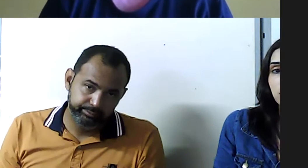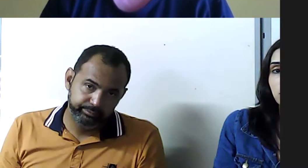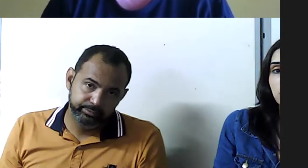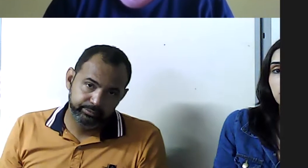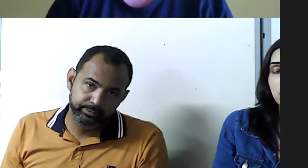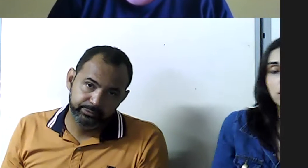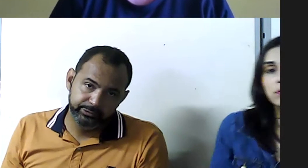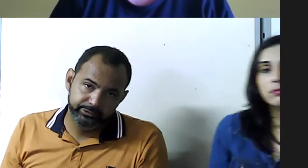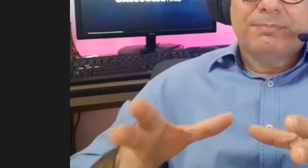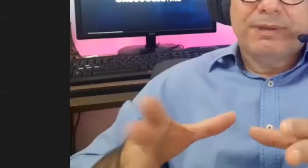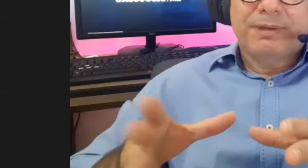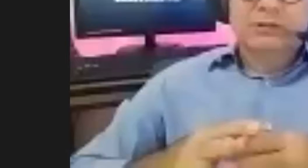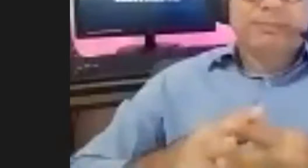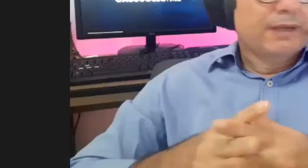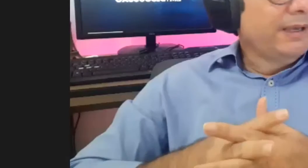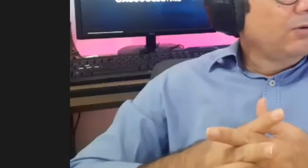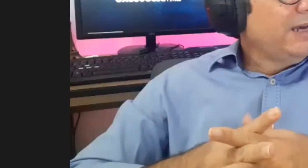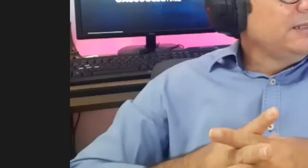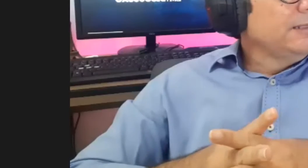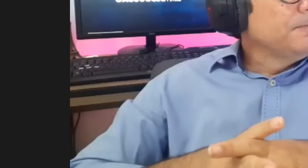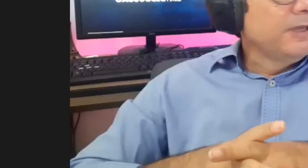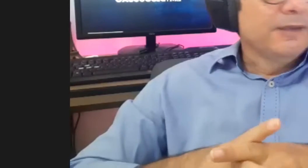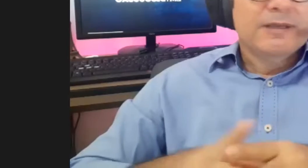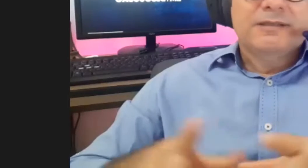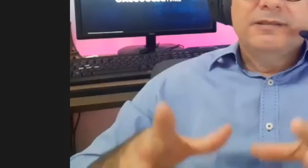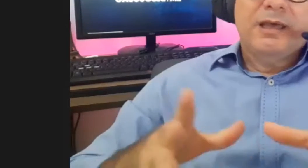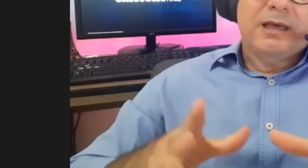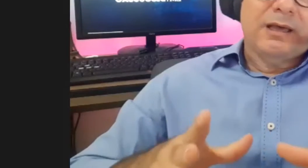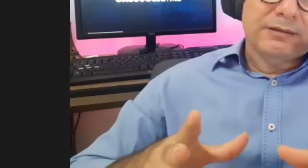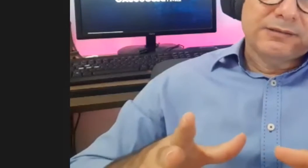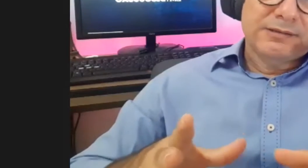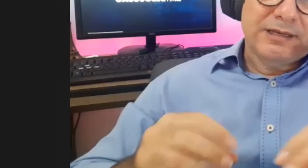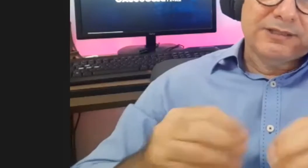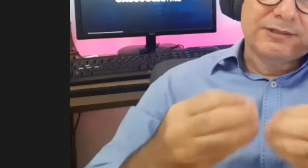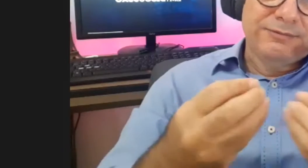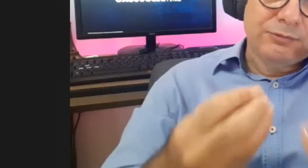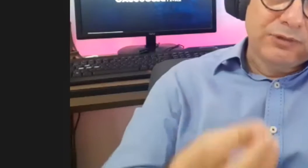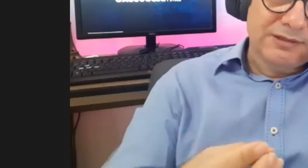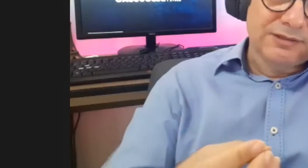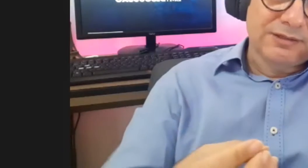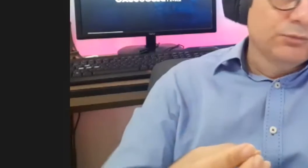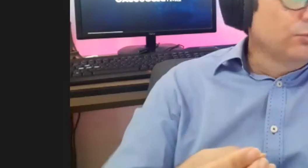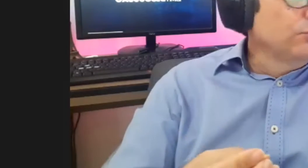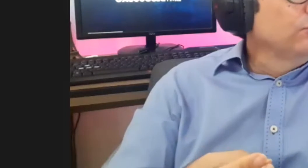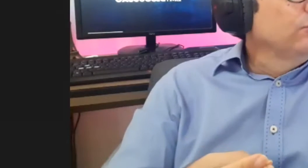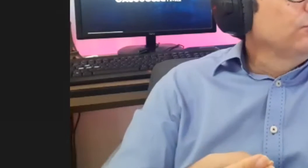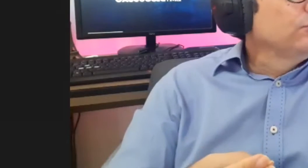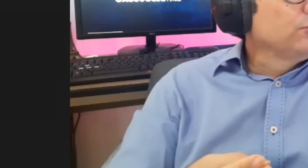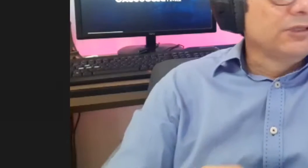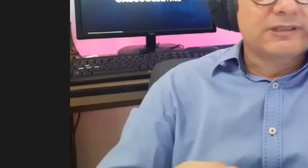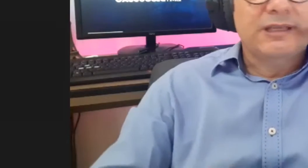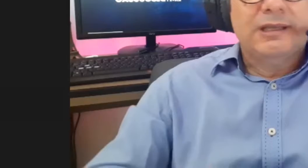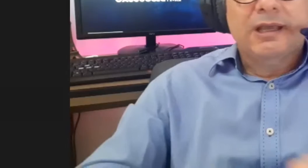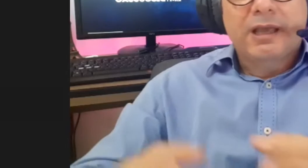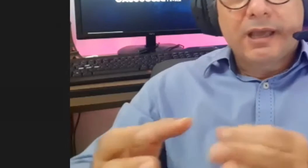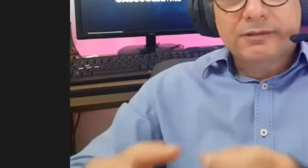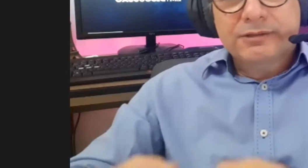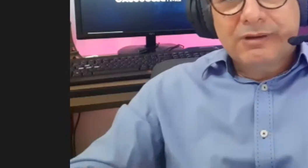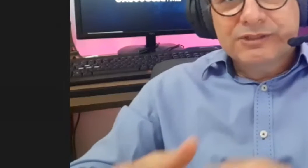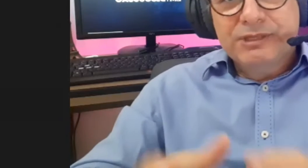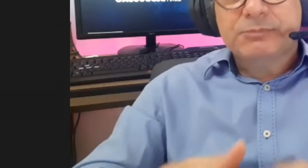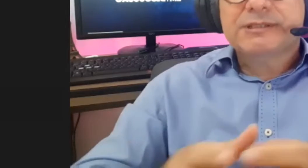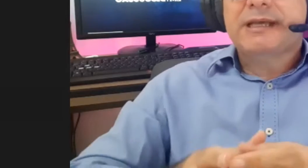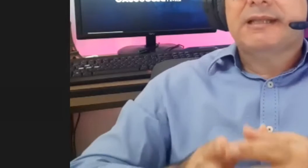José, então eu queria direcionar agora a pergunta para a Eloyne, se as dificuldades que o Jonas tem